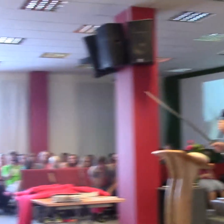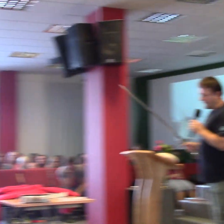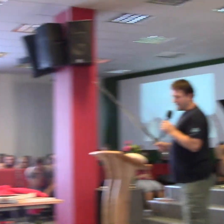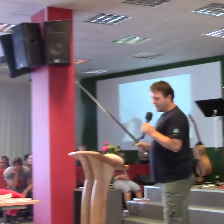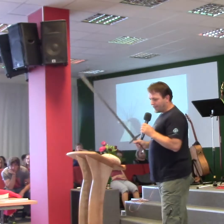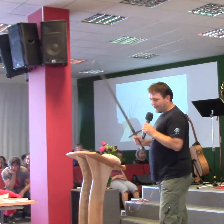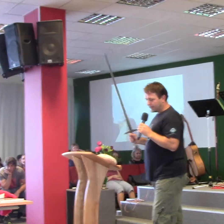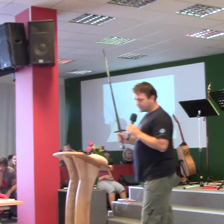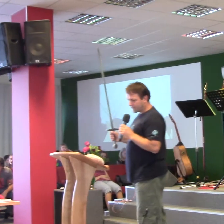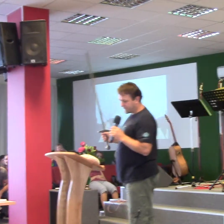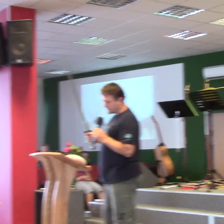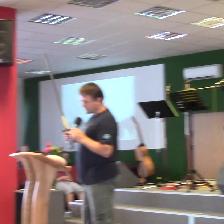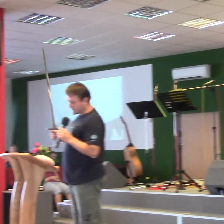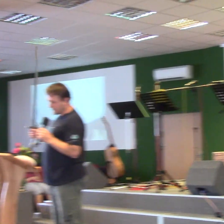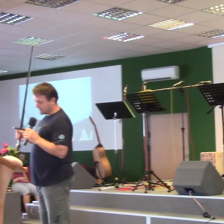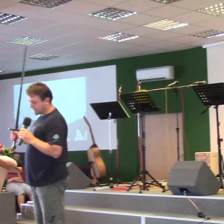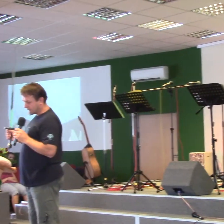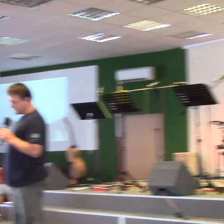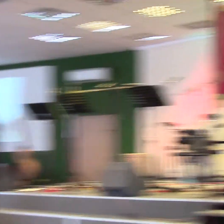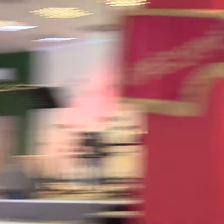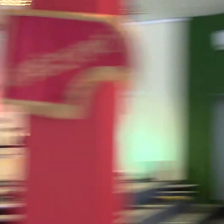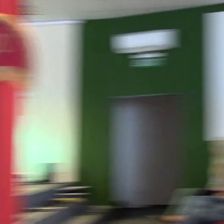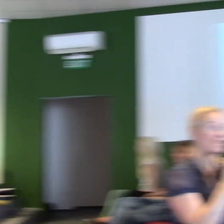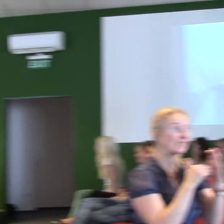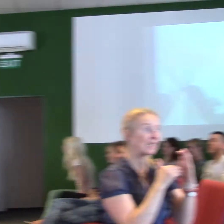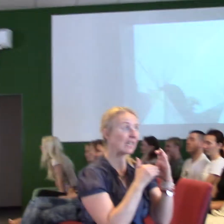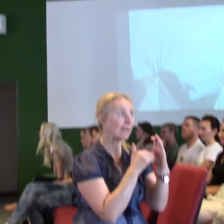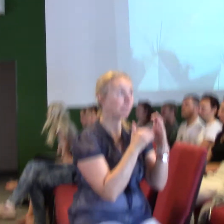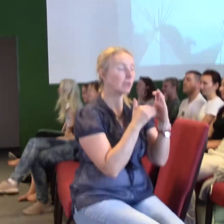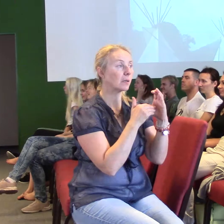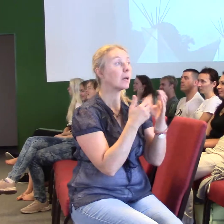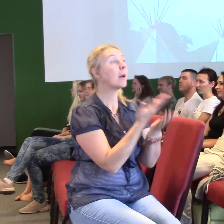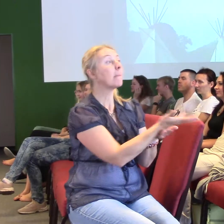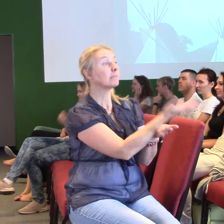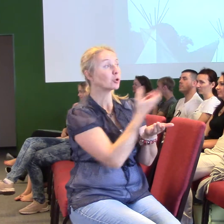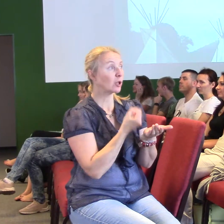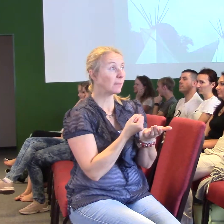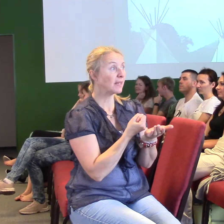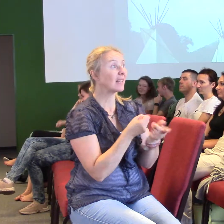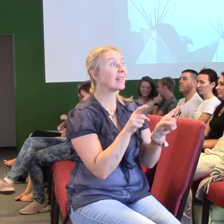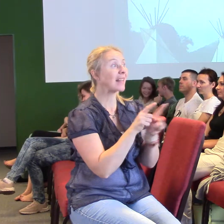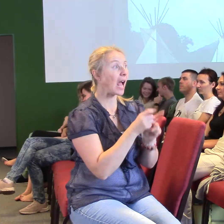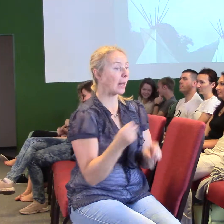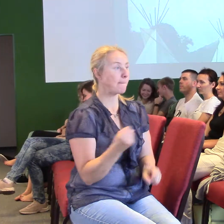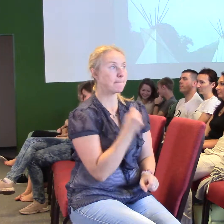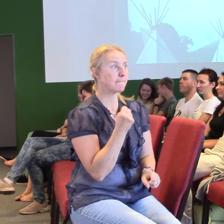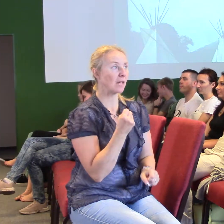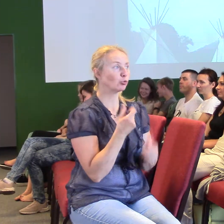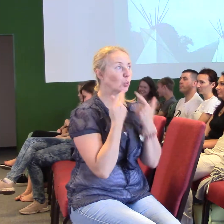A v efeském 6. kapitole 17. verši se píše, přijíměte také meč ducha, jimže je slovo